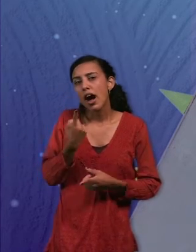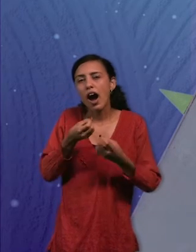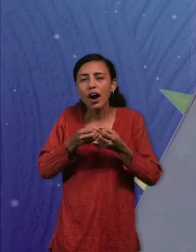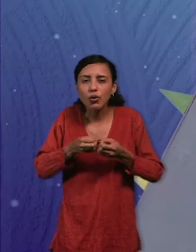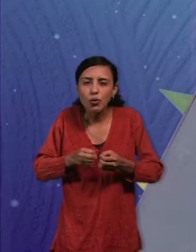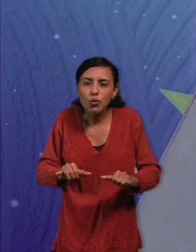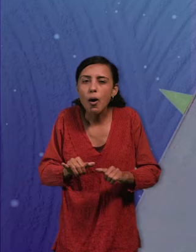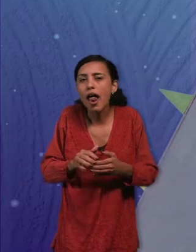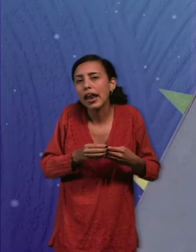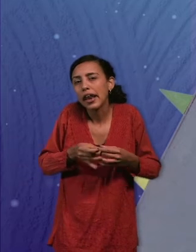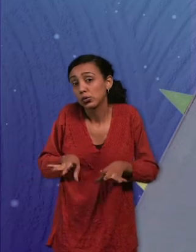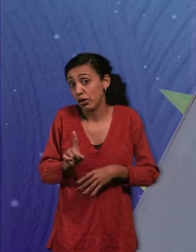lineal. Vamos a ver cómo se ve esta animación.